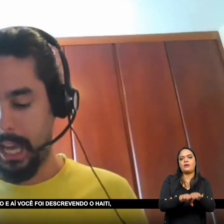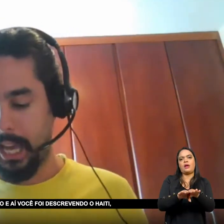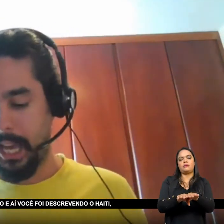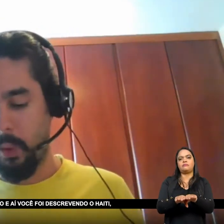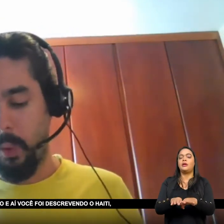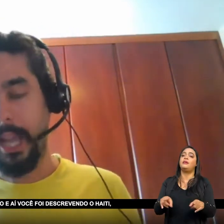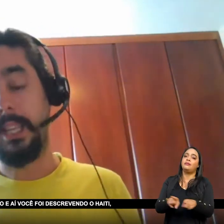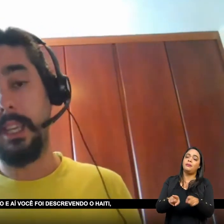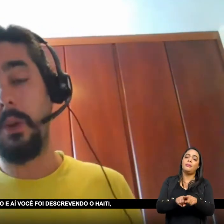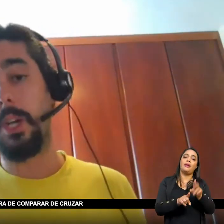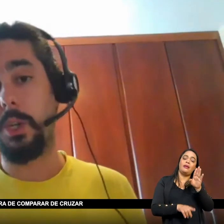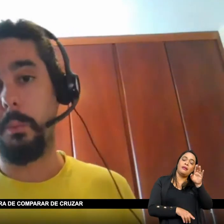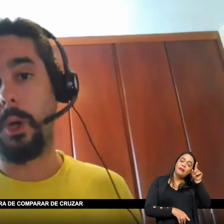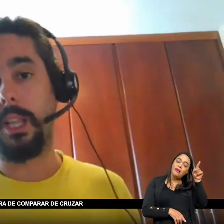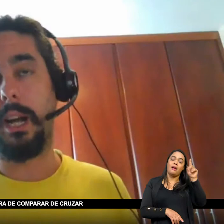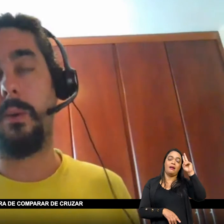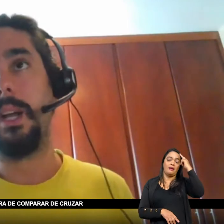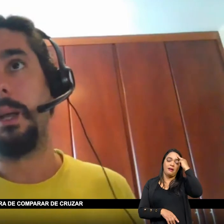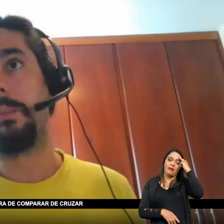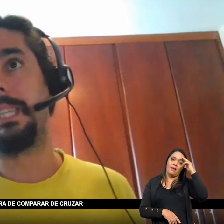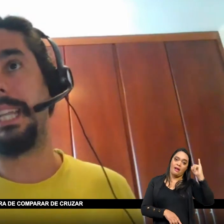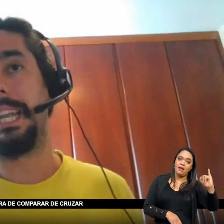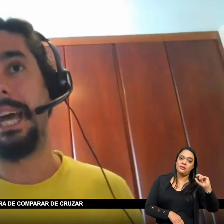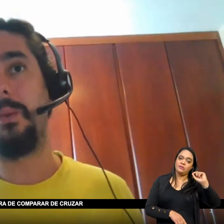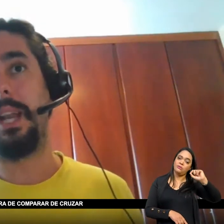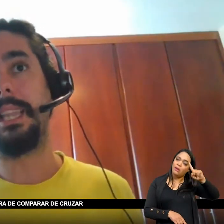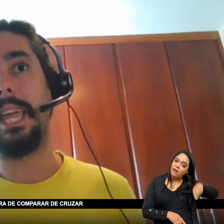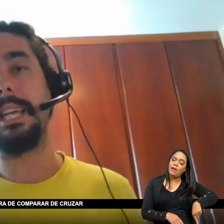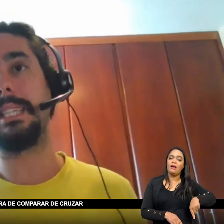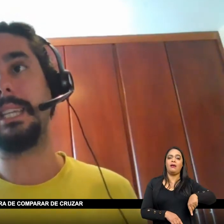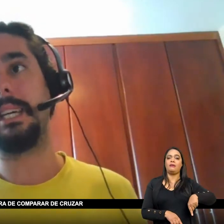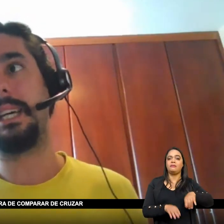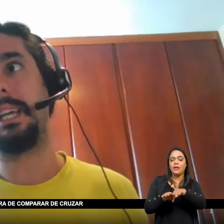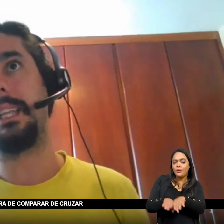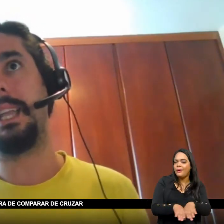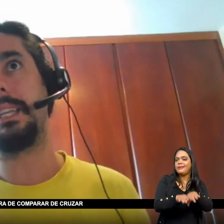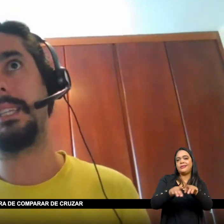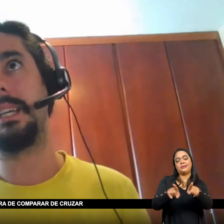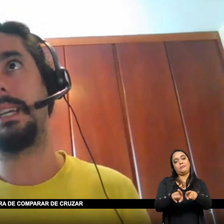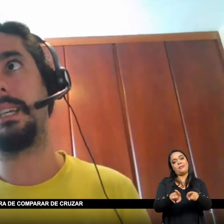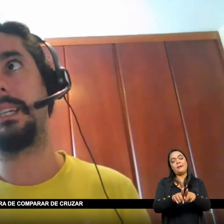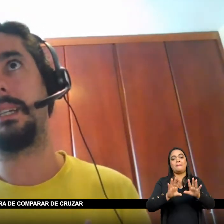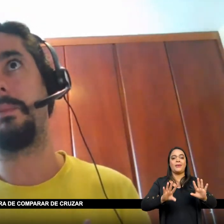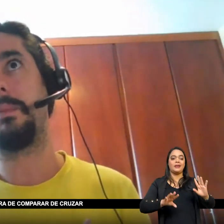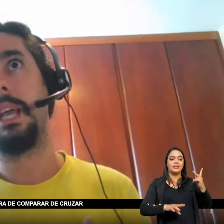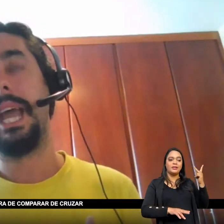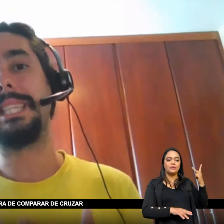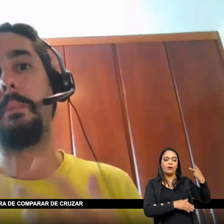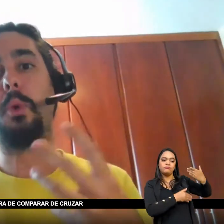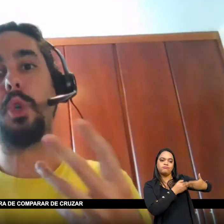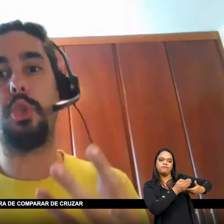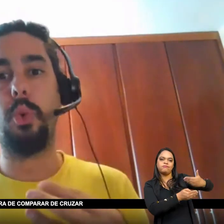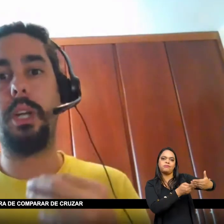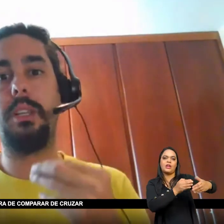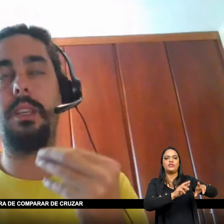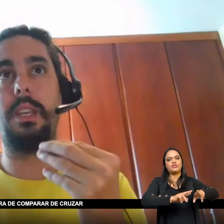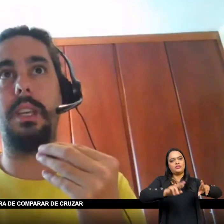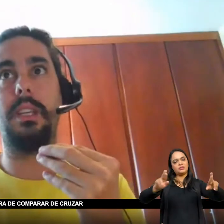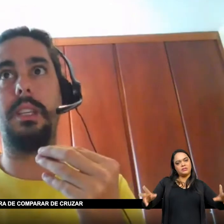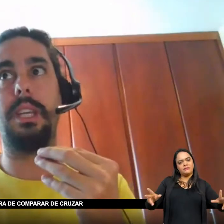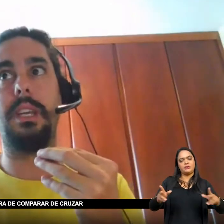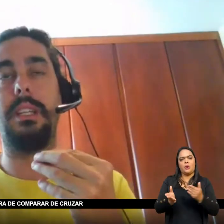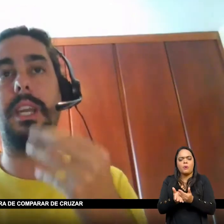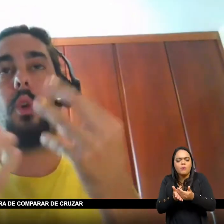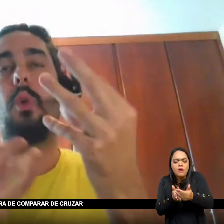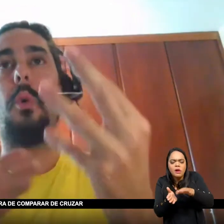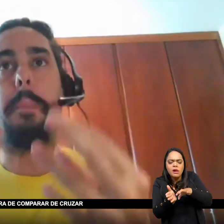O Haiti Eu acho que o portal Bicentenário Ele tem essa Ele tem essa Essa postura De